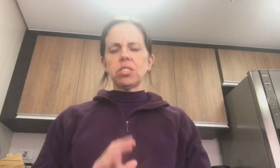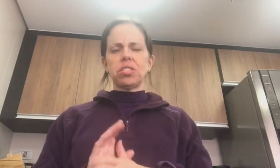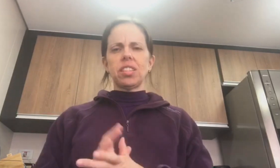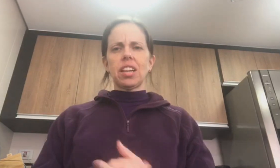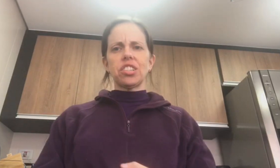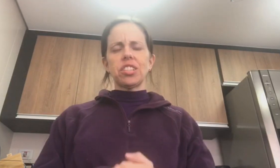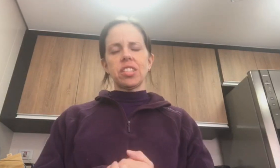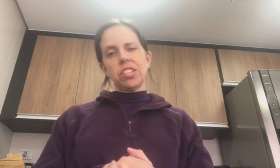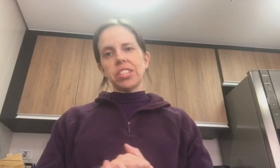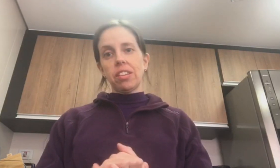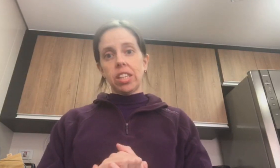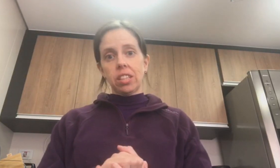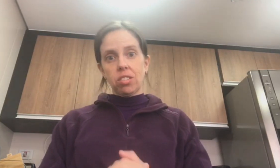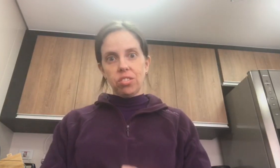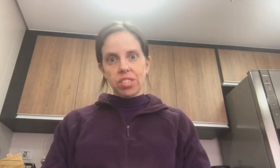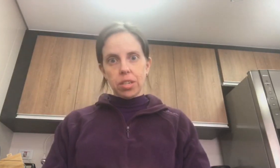tudo se encaixando. Se Deus quiser, vai dar tudo certo.